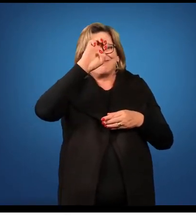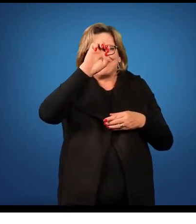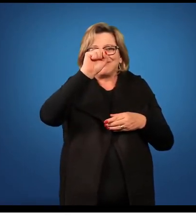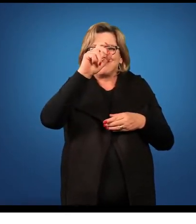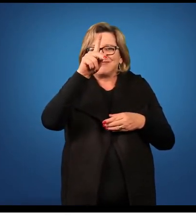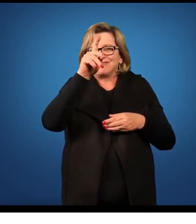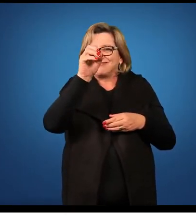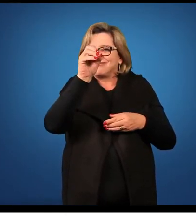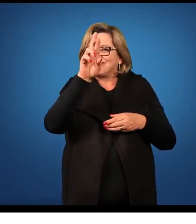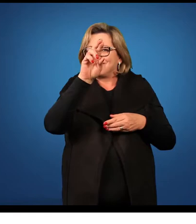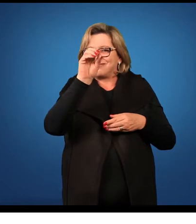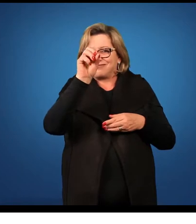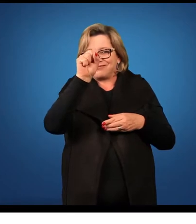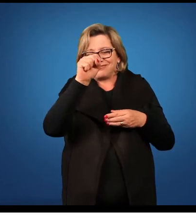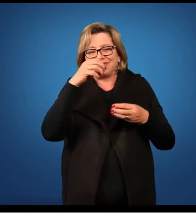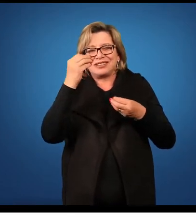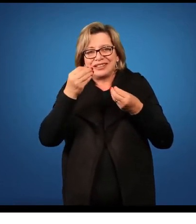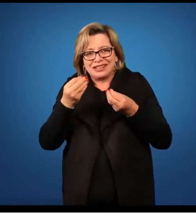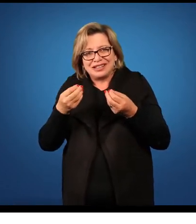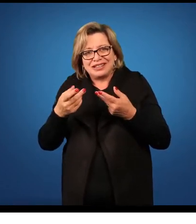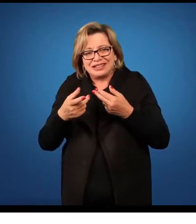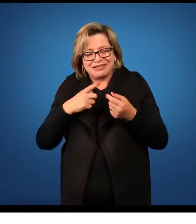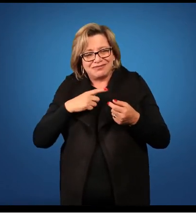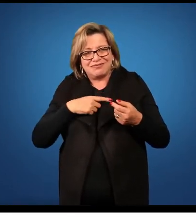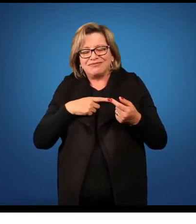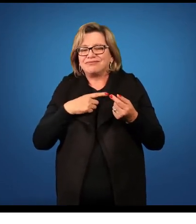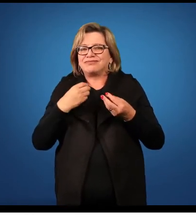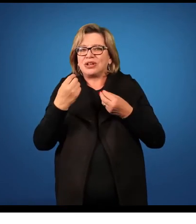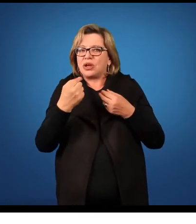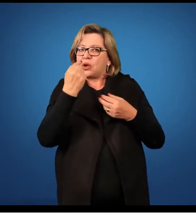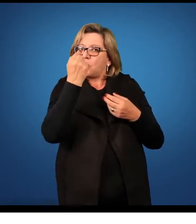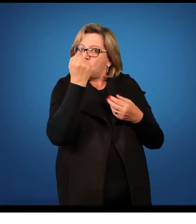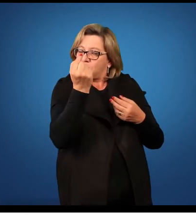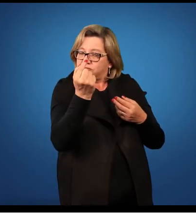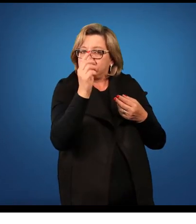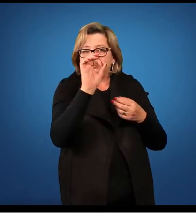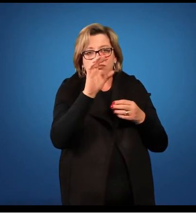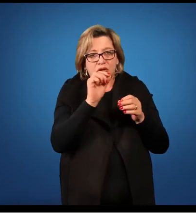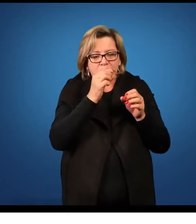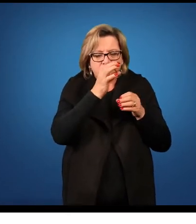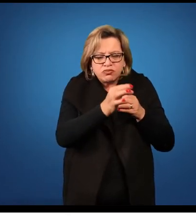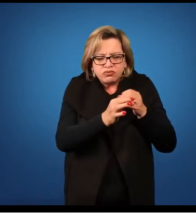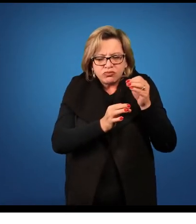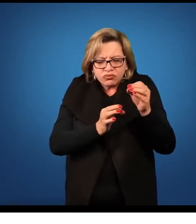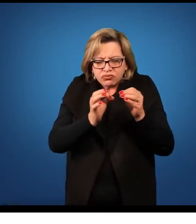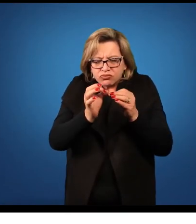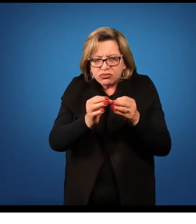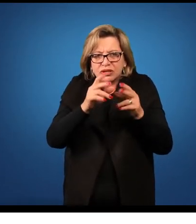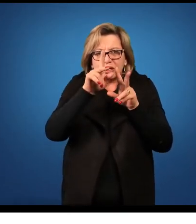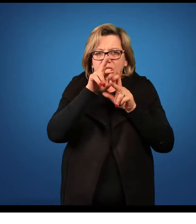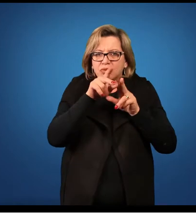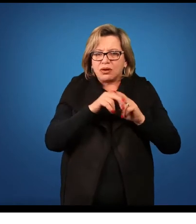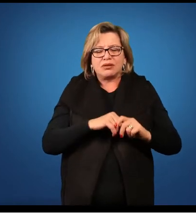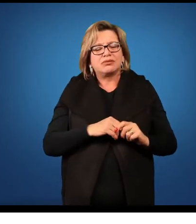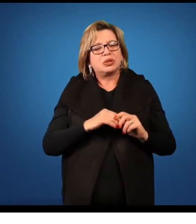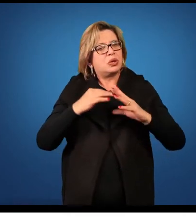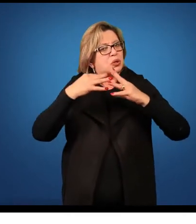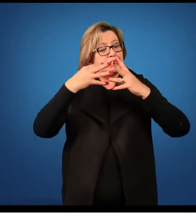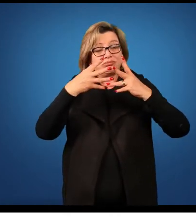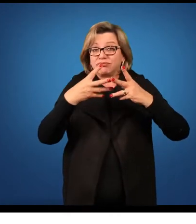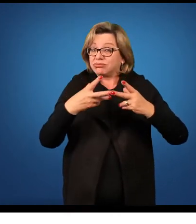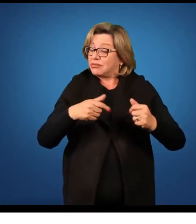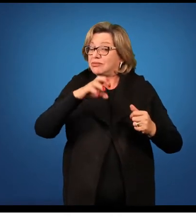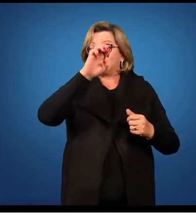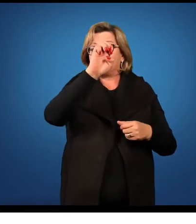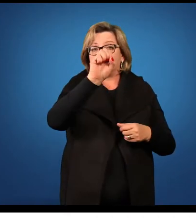ela é homospórica, ela produz somente um tipo de esporo. Ou seja, todos os esporos que a